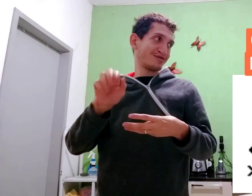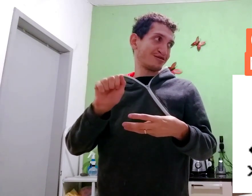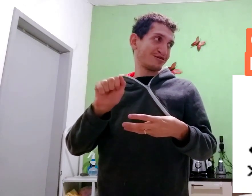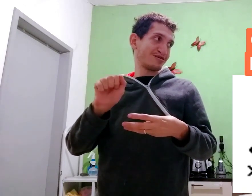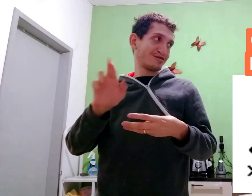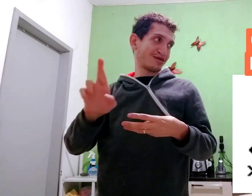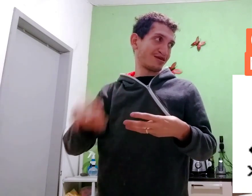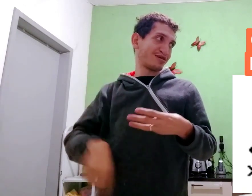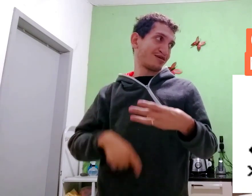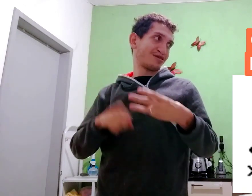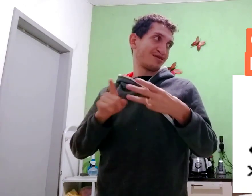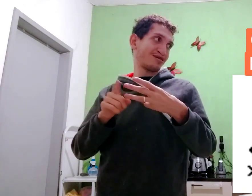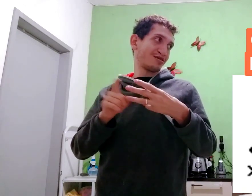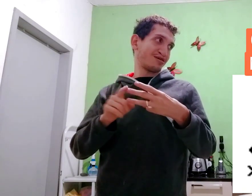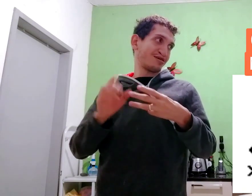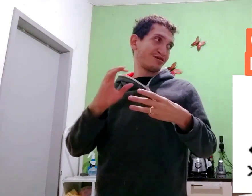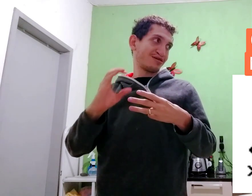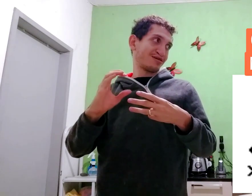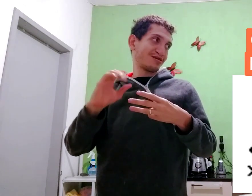Registrar. Segundo.